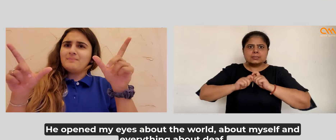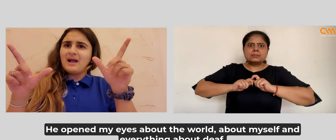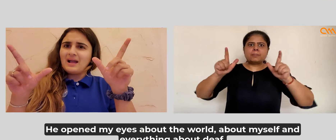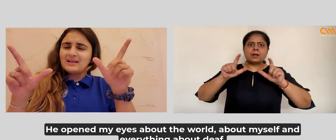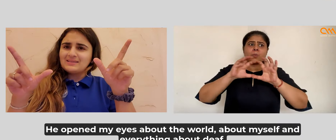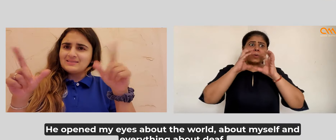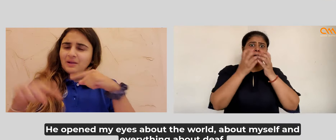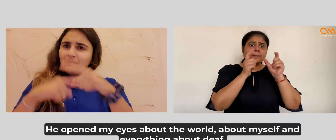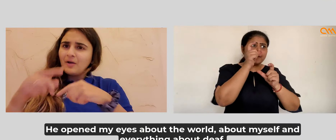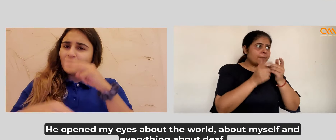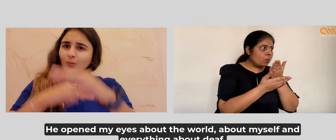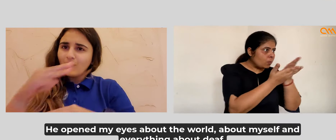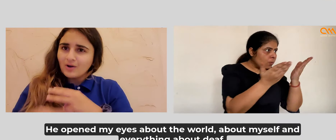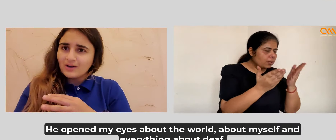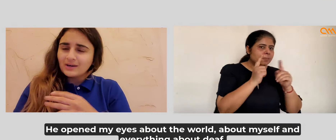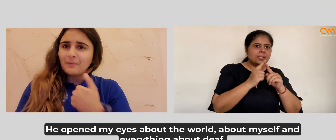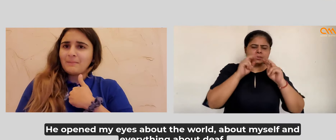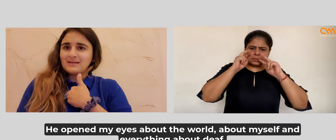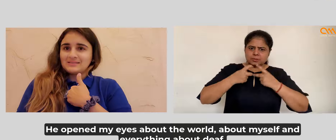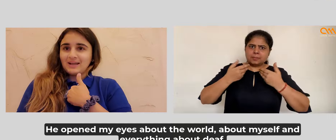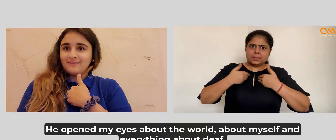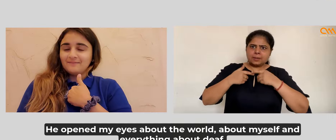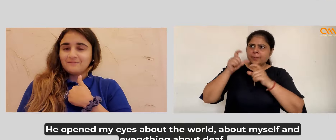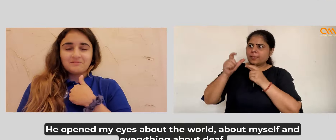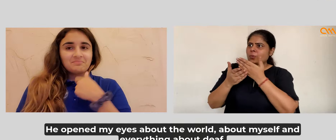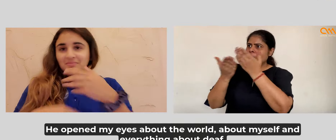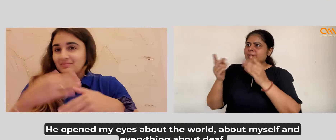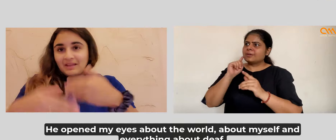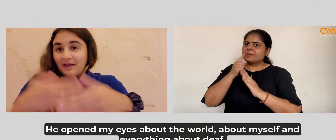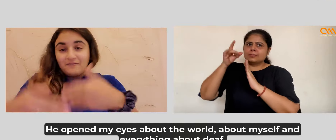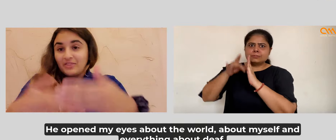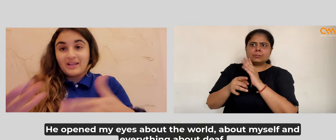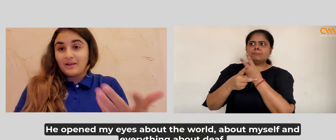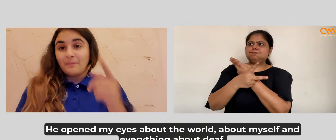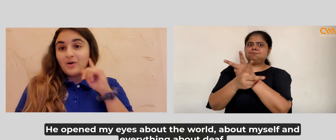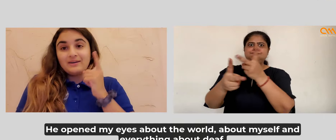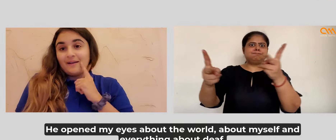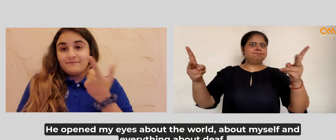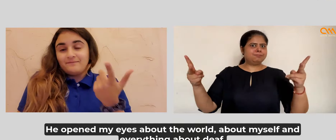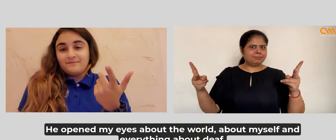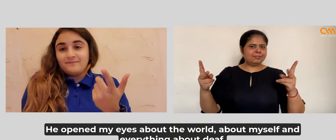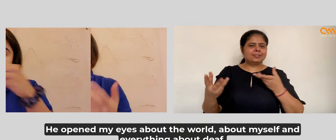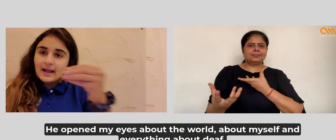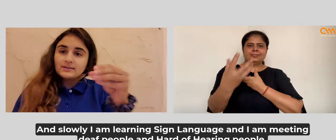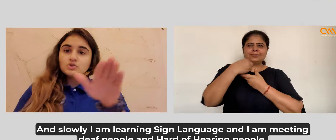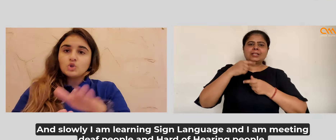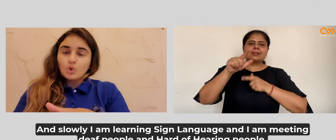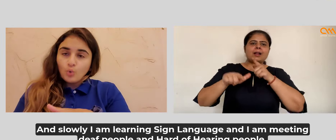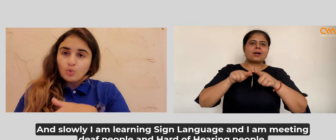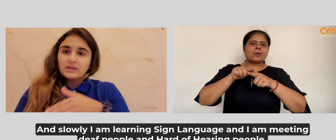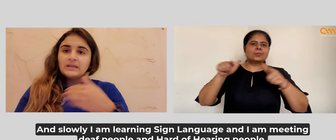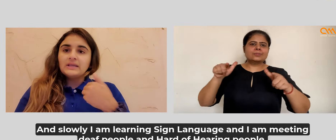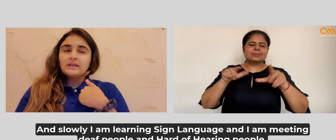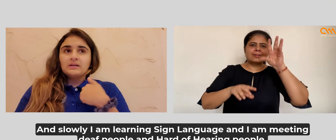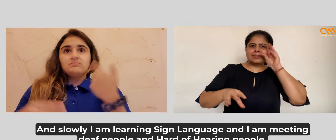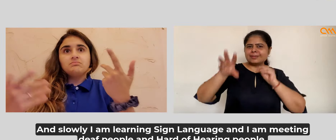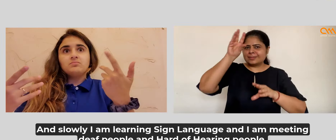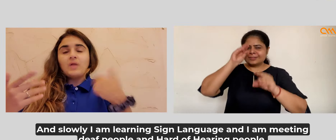बाते सुनके मेरी आखे खुल गई। जिस तरह उन्होंने मुझे मेरे बारे में वा बाकी बधर जनों के बारे में